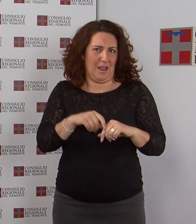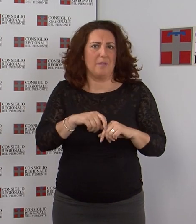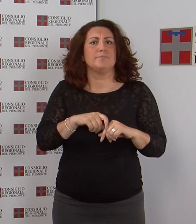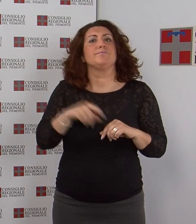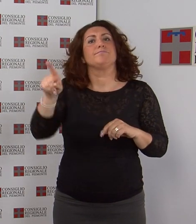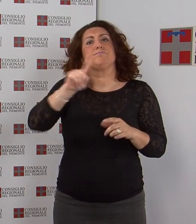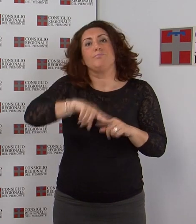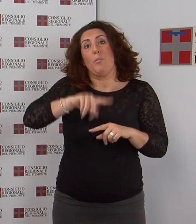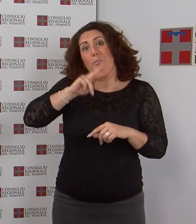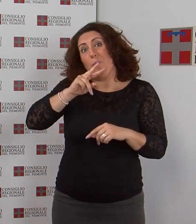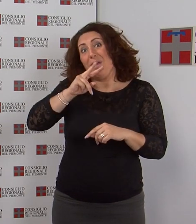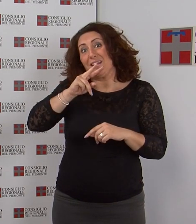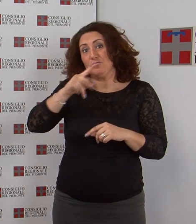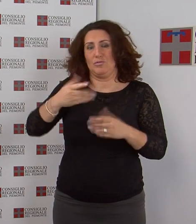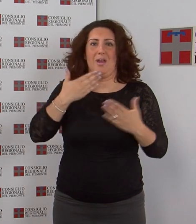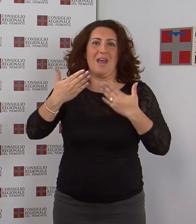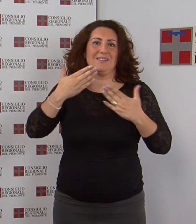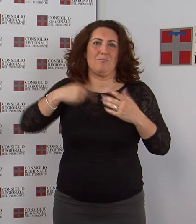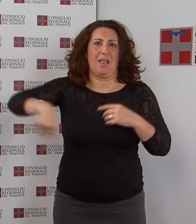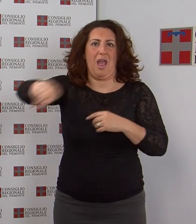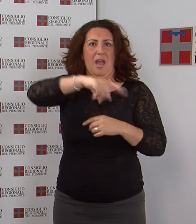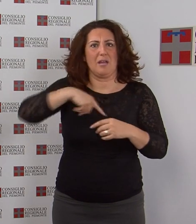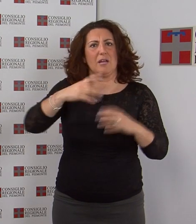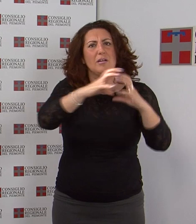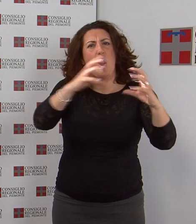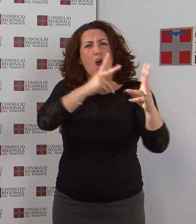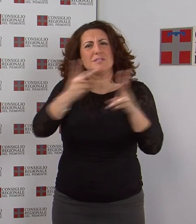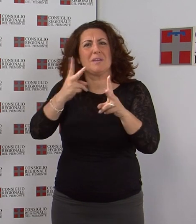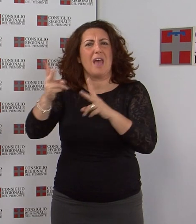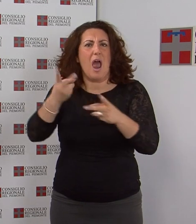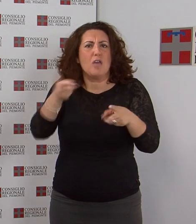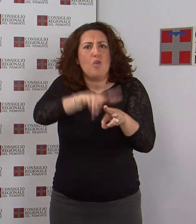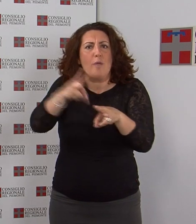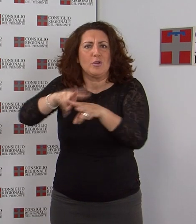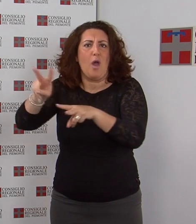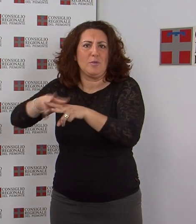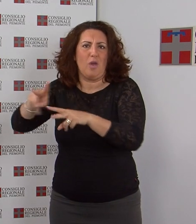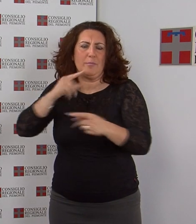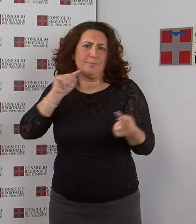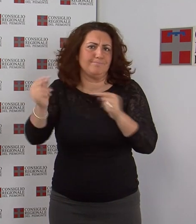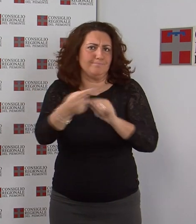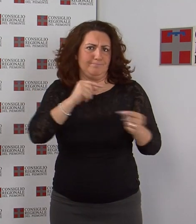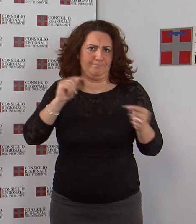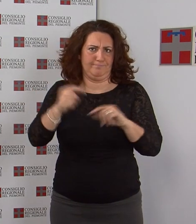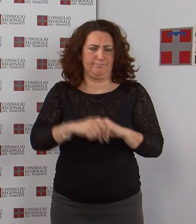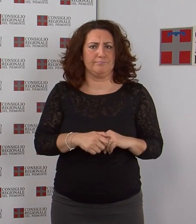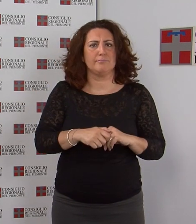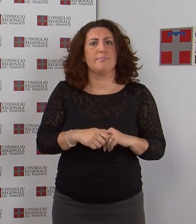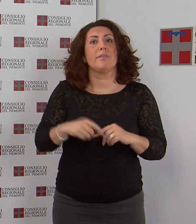doppioni di struttura ospedaliere. Per la Croce Blu di Mirandola. Il Comitato di Solidarietà ha deciso di assegnare gli ultimi